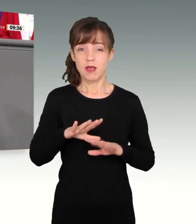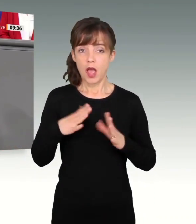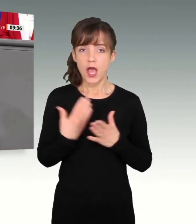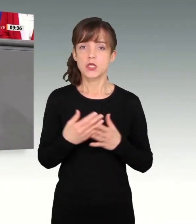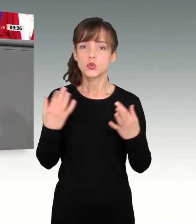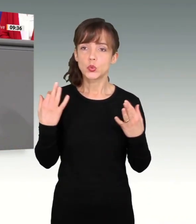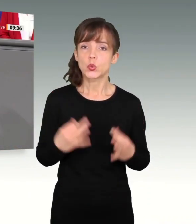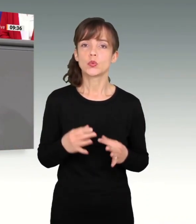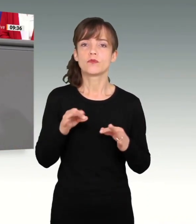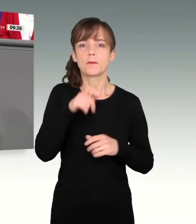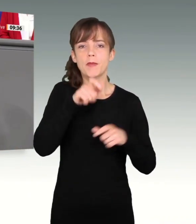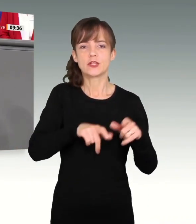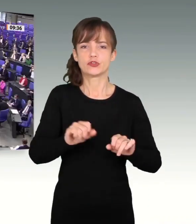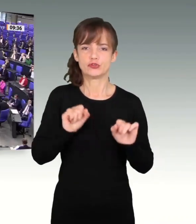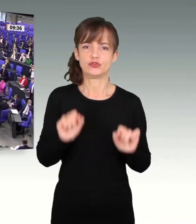Deutschland zu schützen.